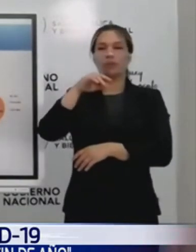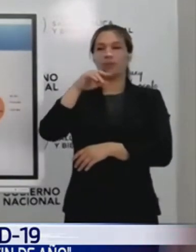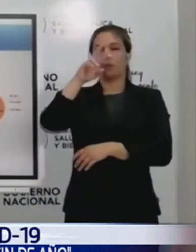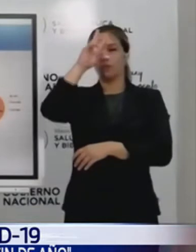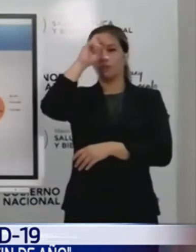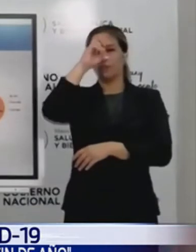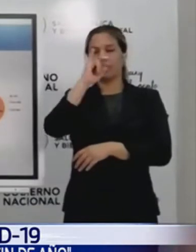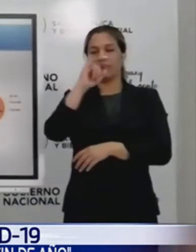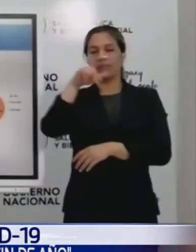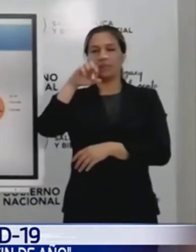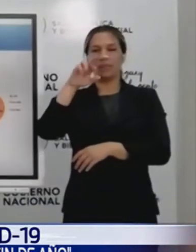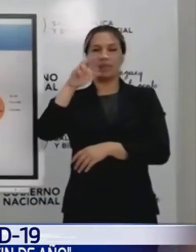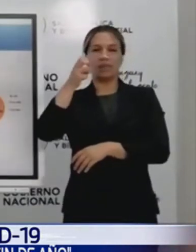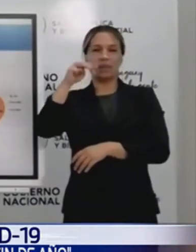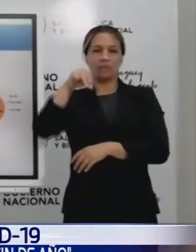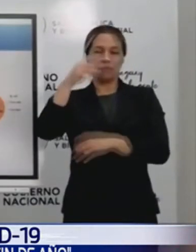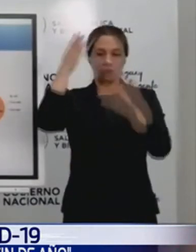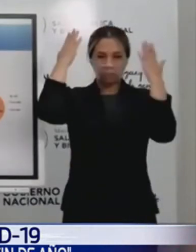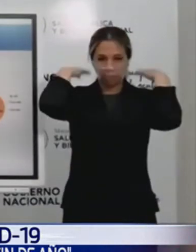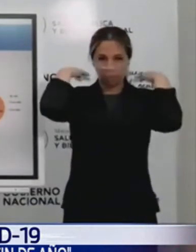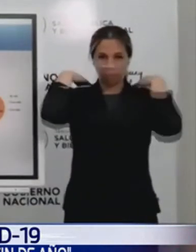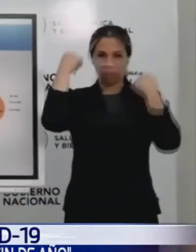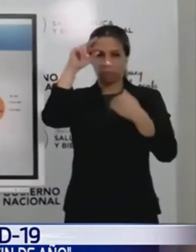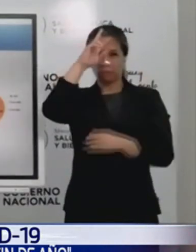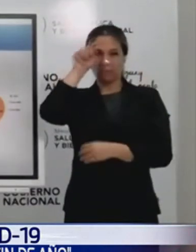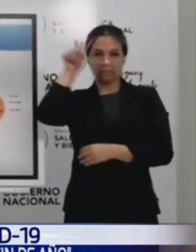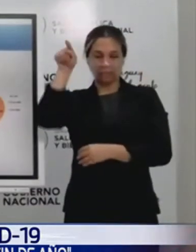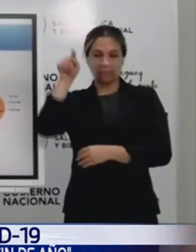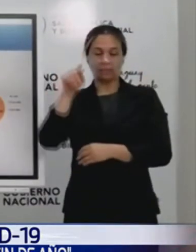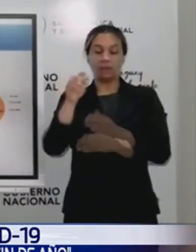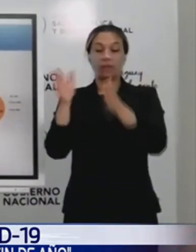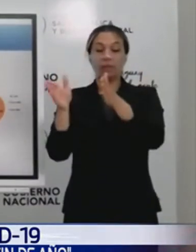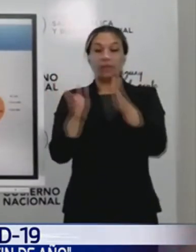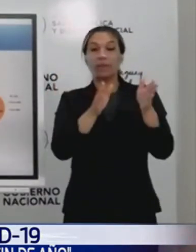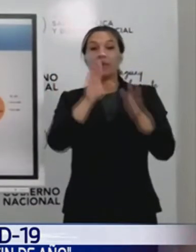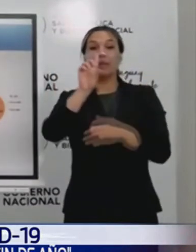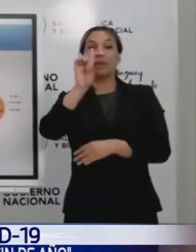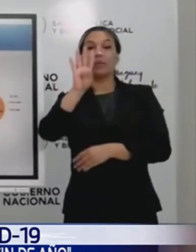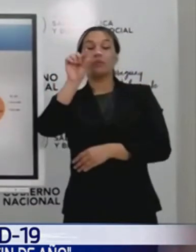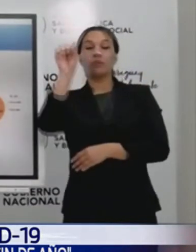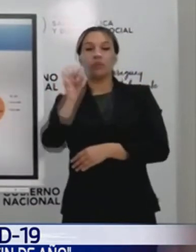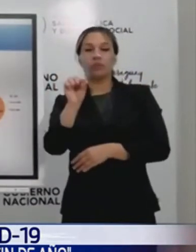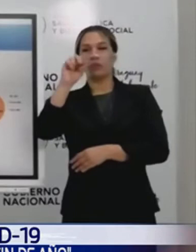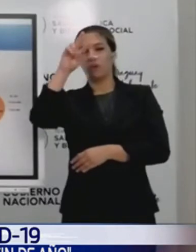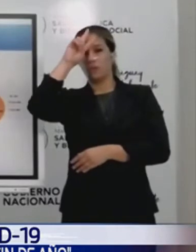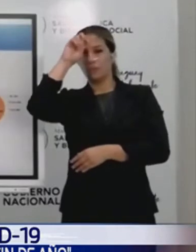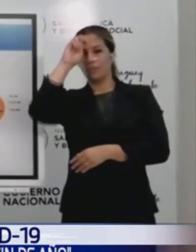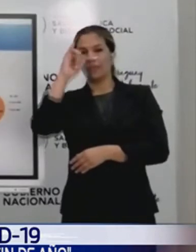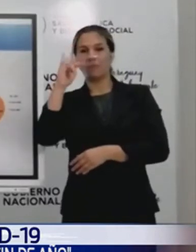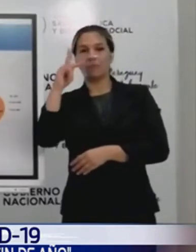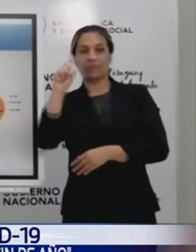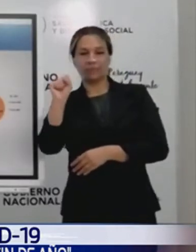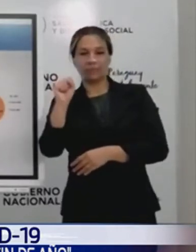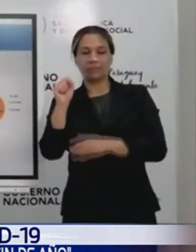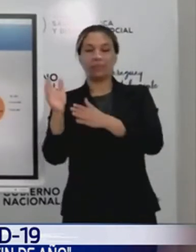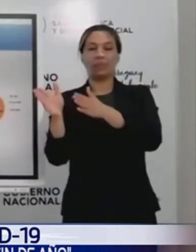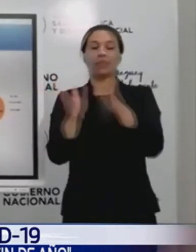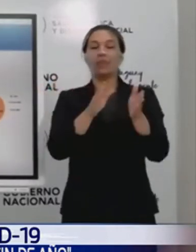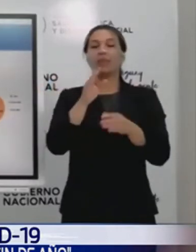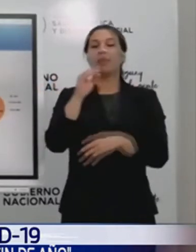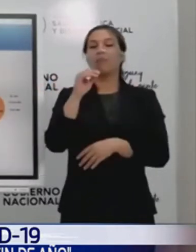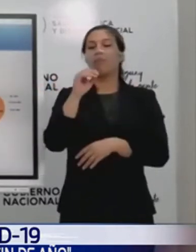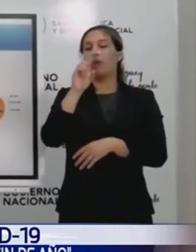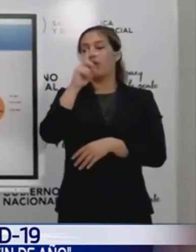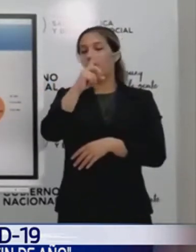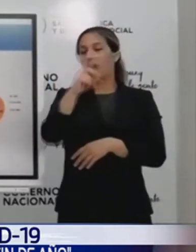INERAM. Hay un 14% que se encuentra en IPS INGAL. En el Nacional de Itagua se encuentra